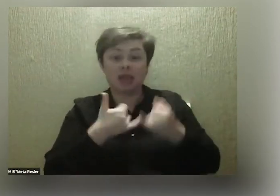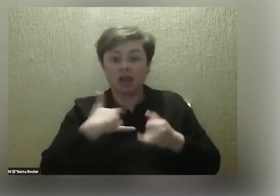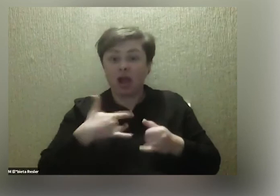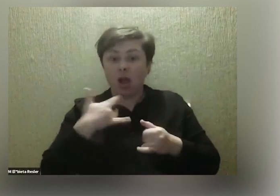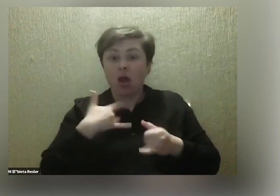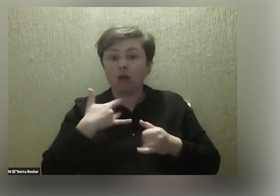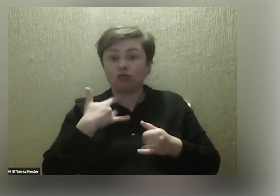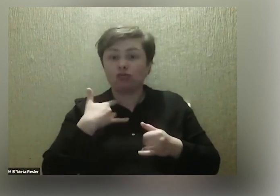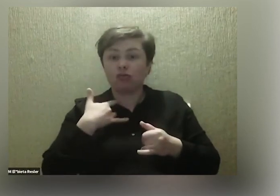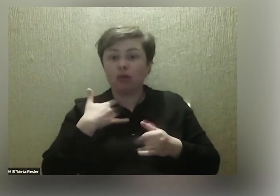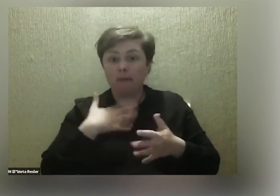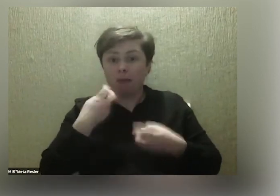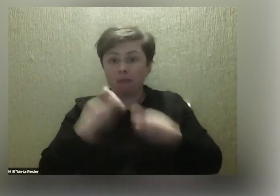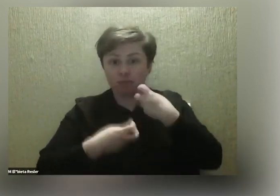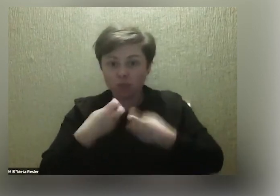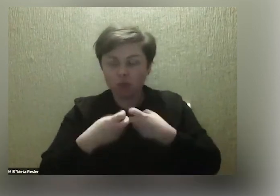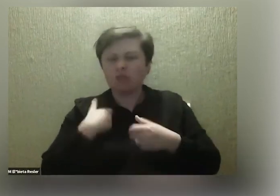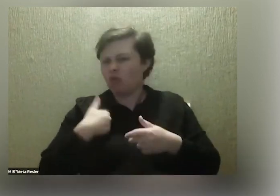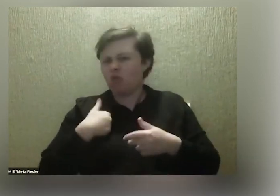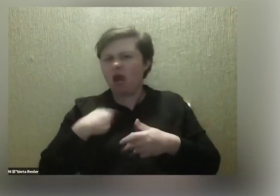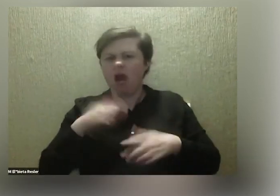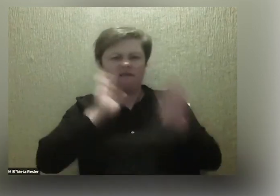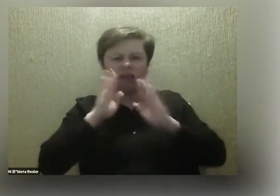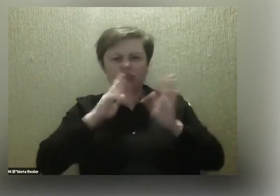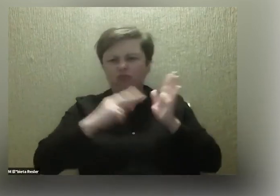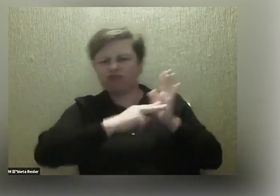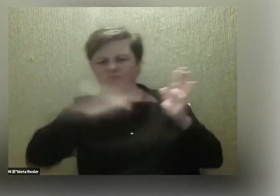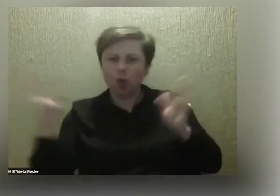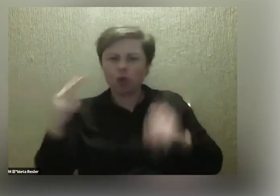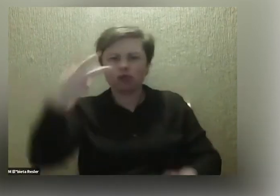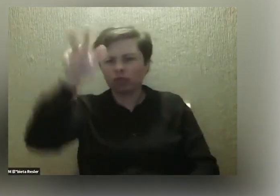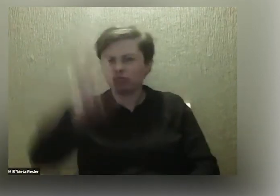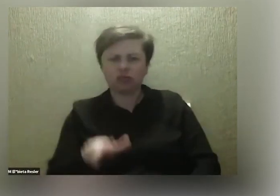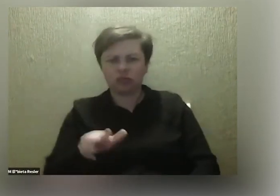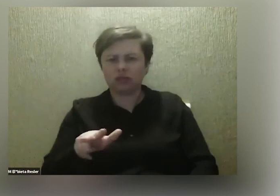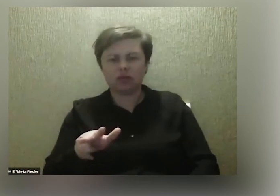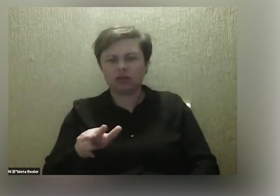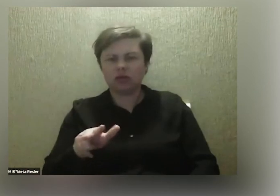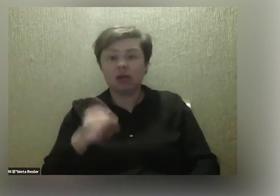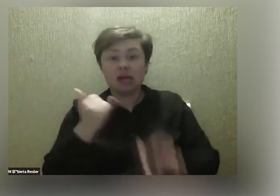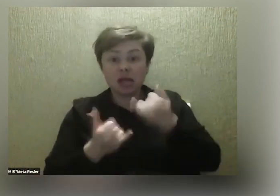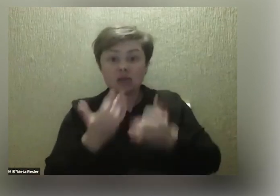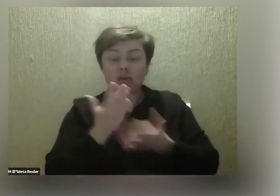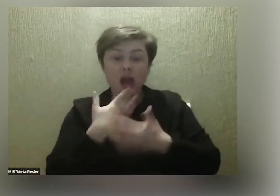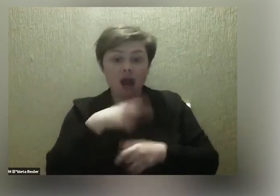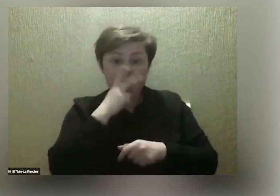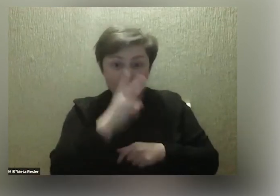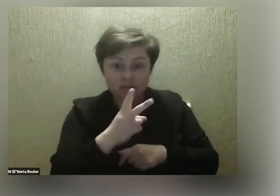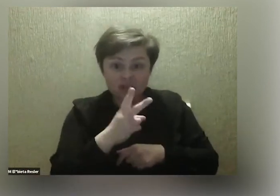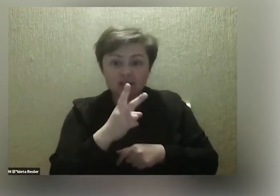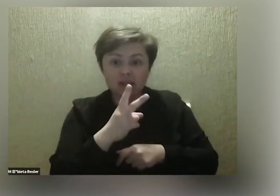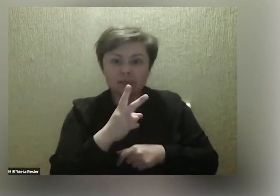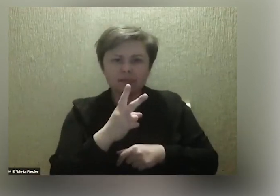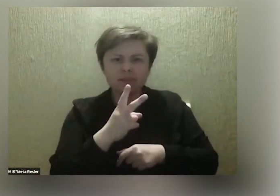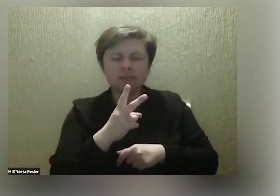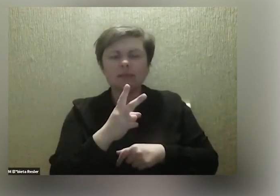wyłączam Facebooka na trzy miesiące. Takie mam założenie, że jeżeli widzę, że... I